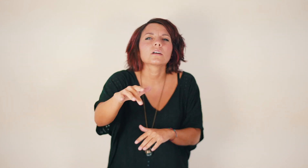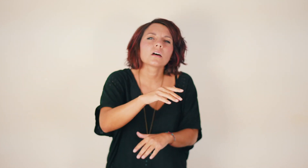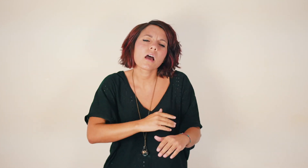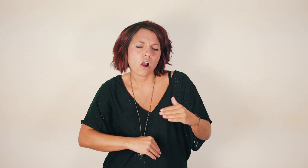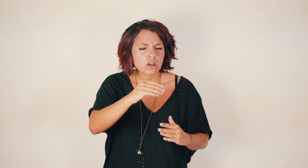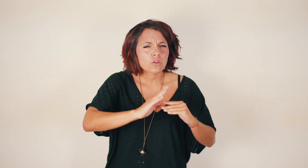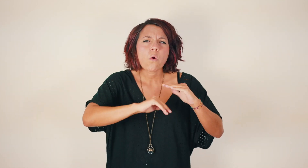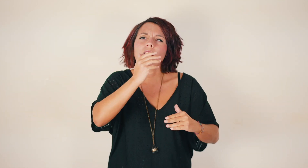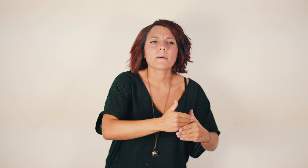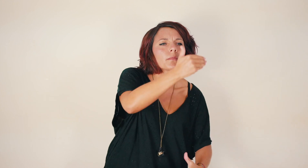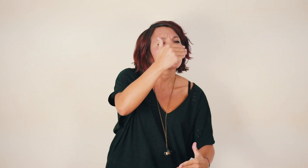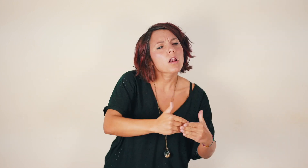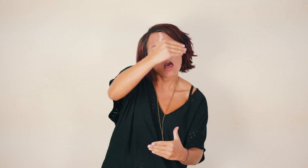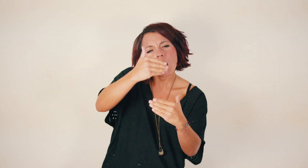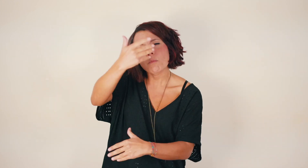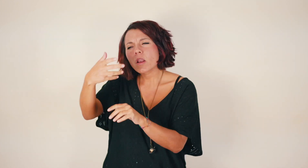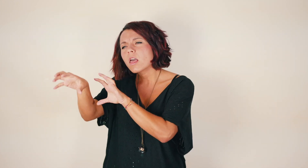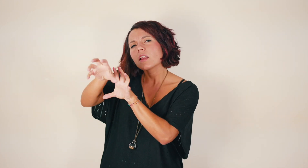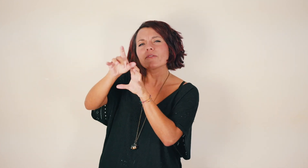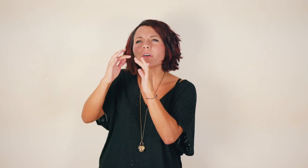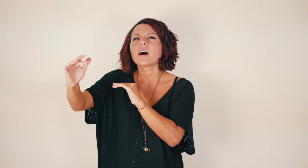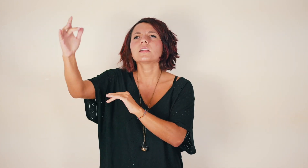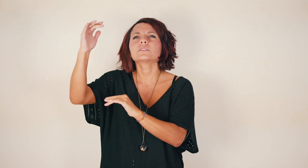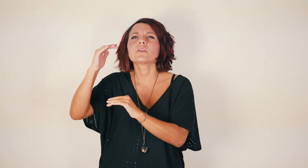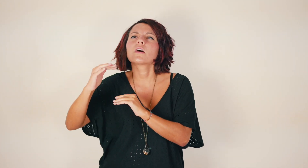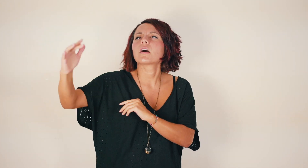Costruire muri o mulini a vento